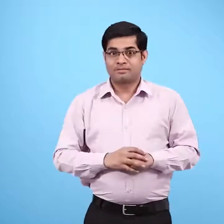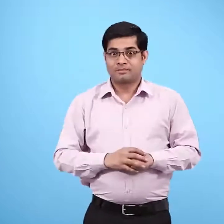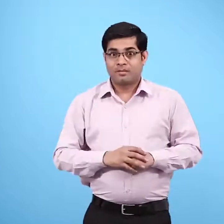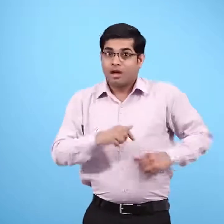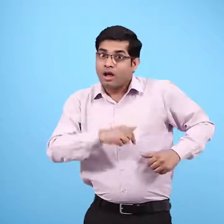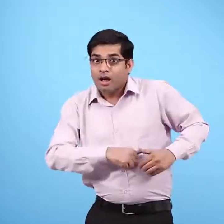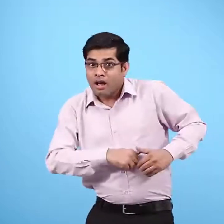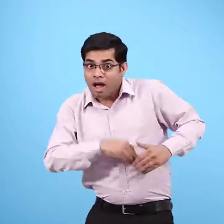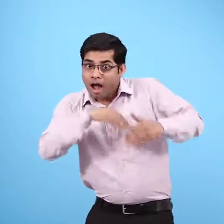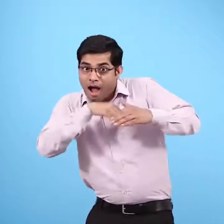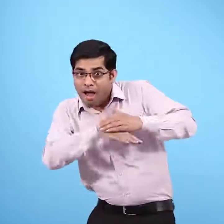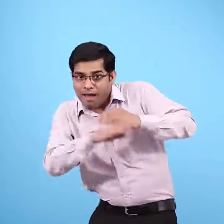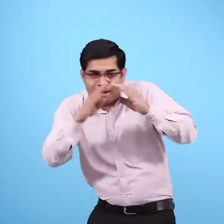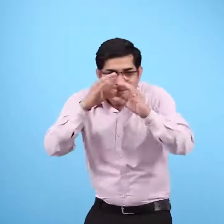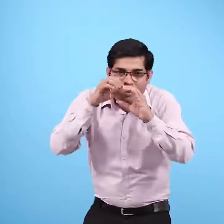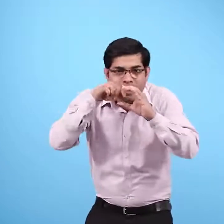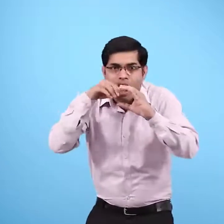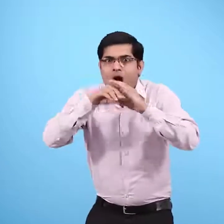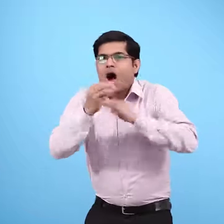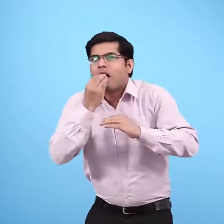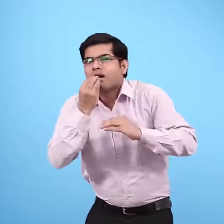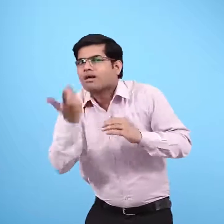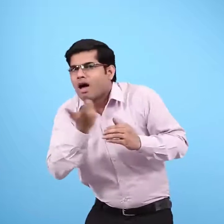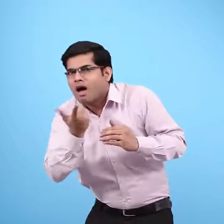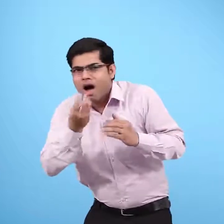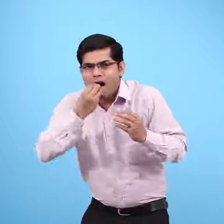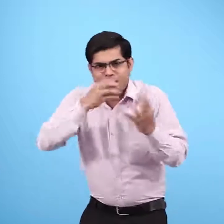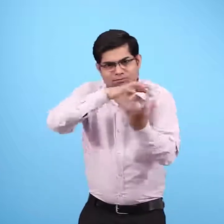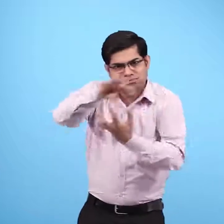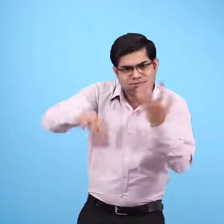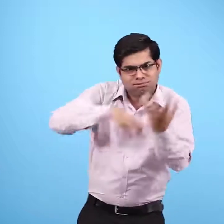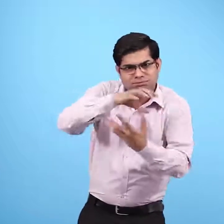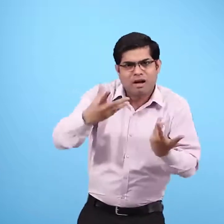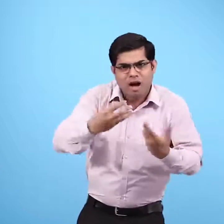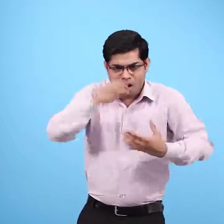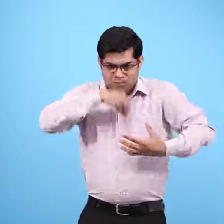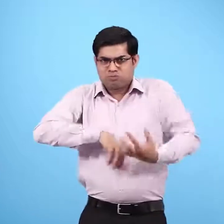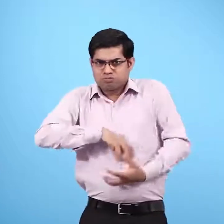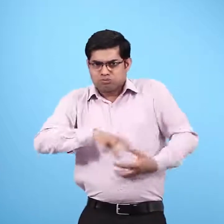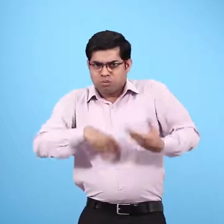क्या खाया, क्या चबाया, क्या नहीं पचा, क्या पचाया